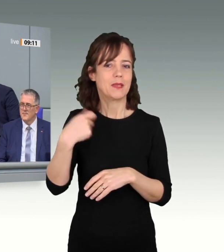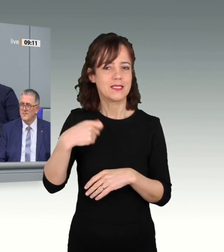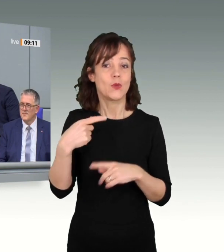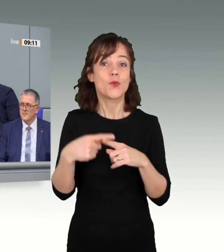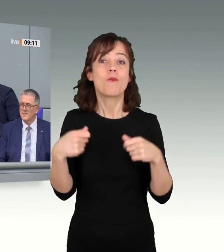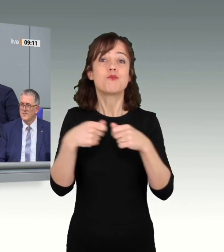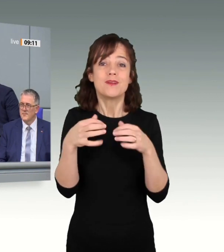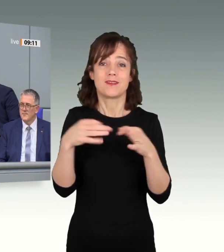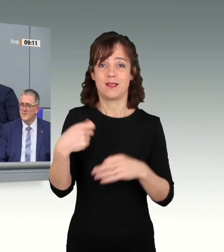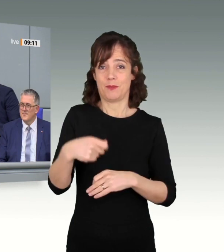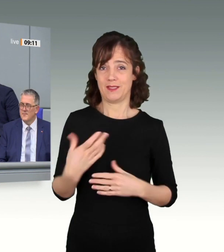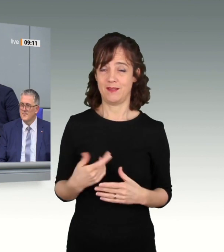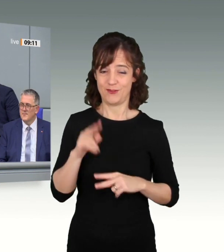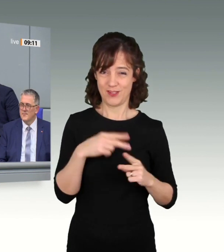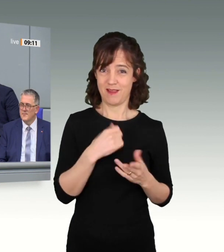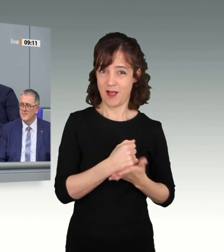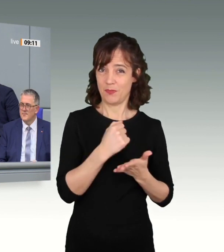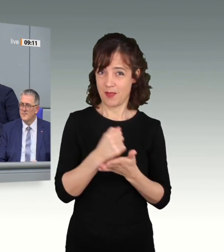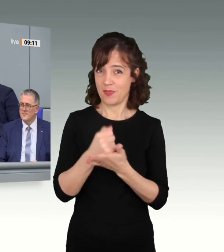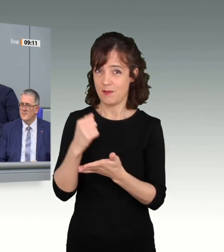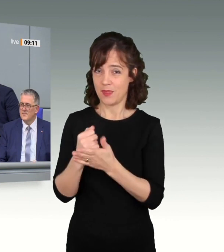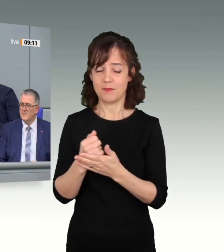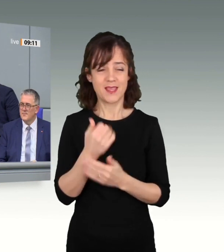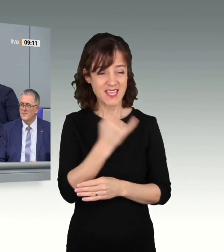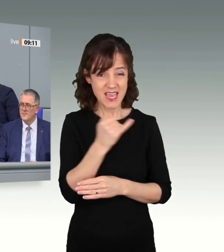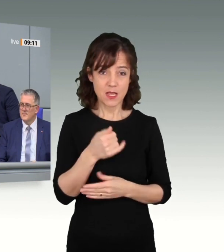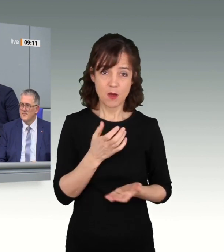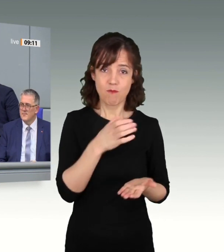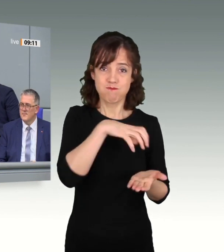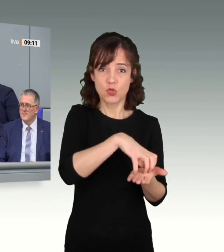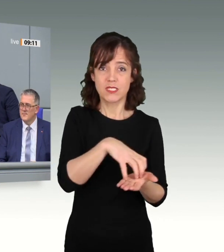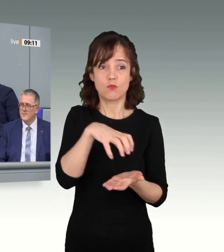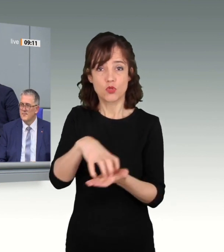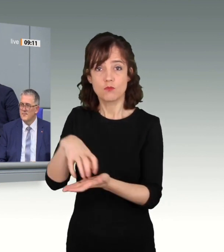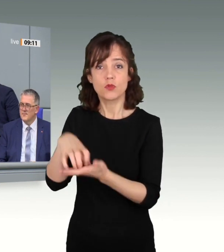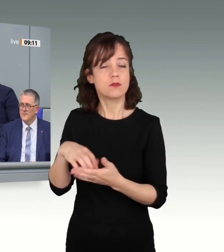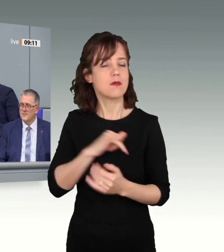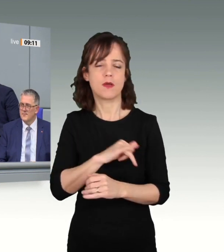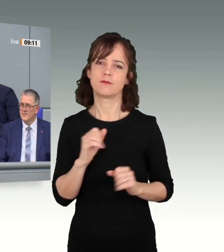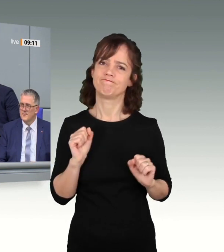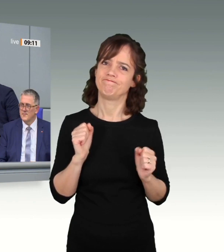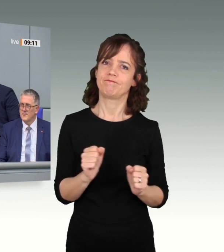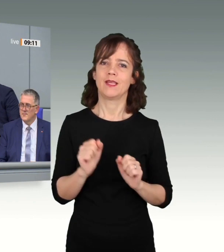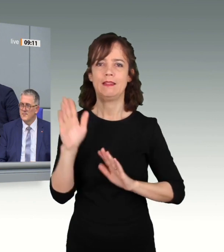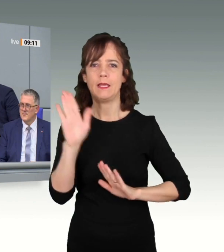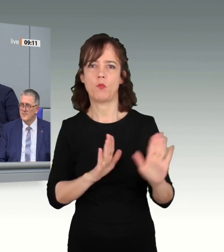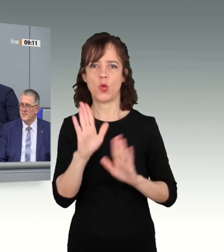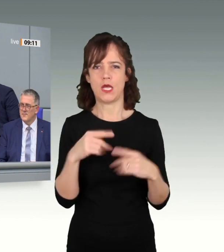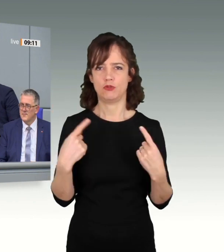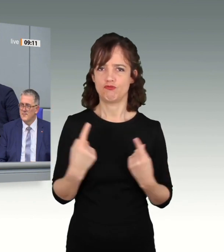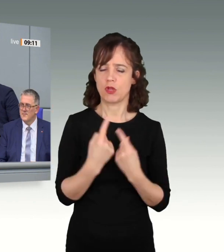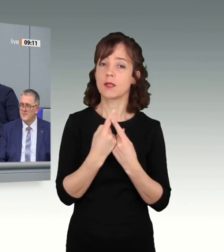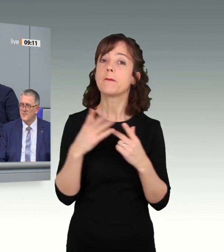Bundestagspräsident. In jeder dieser Positionen waren Sie ein großer Verfechter des demokratischen Streits im